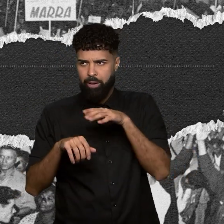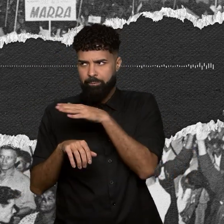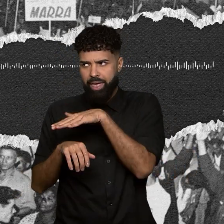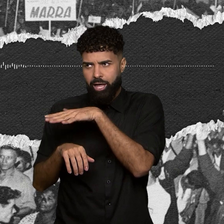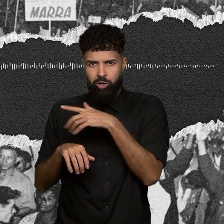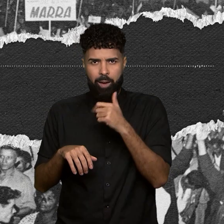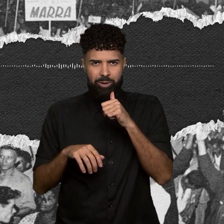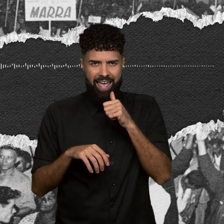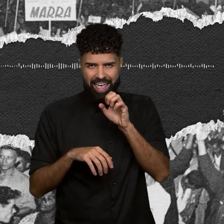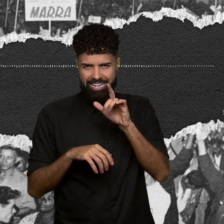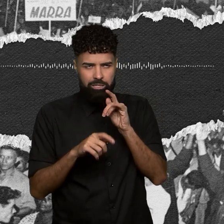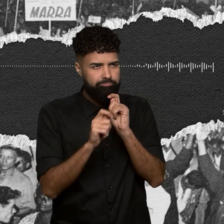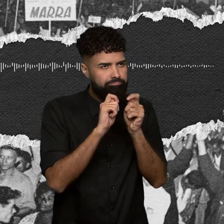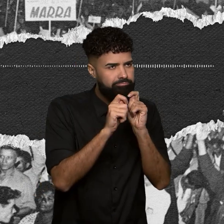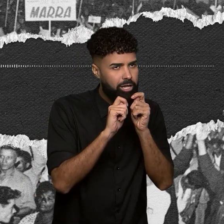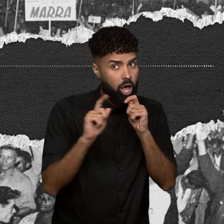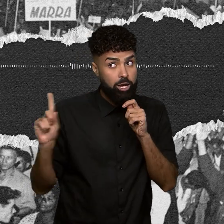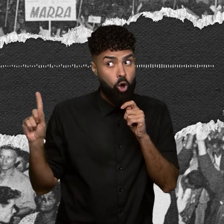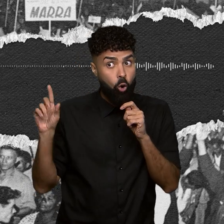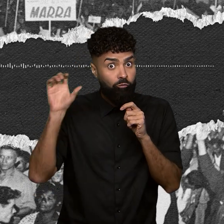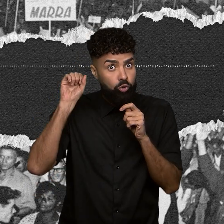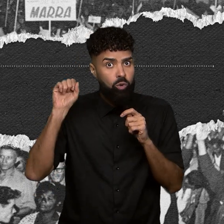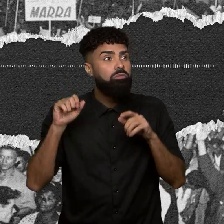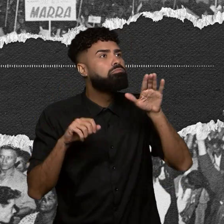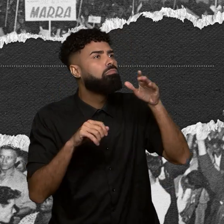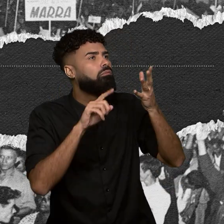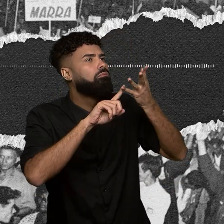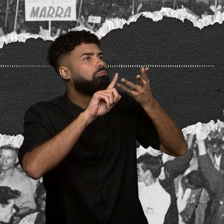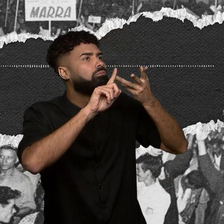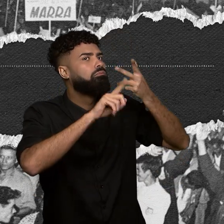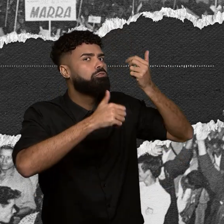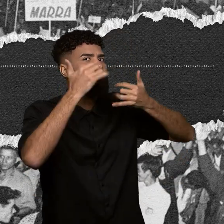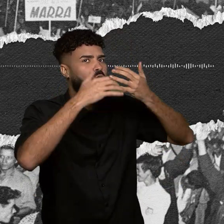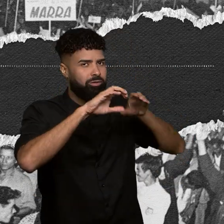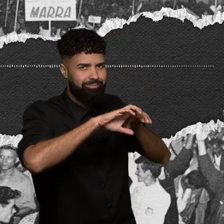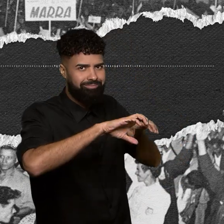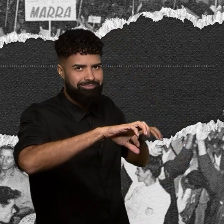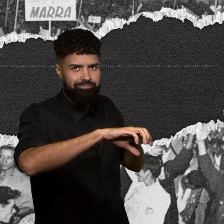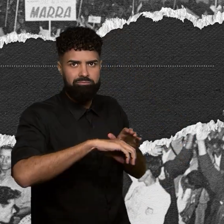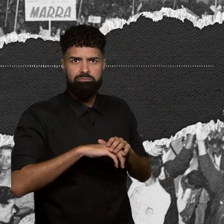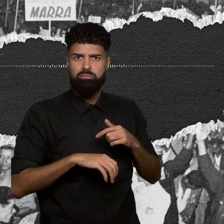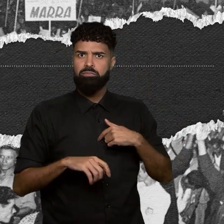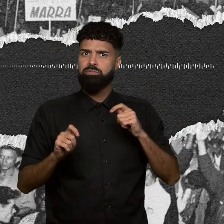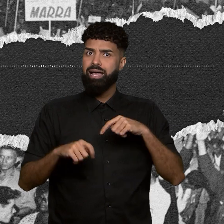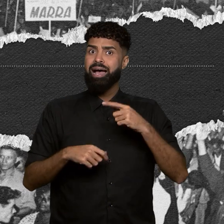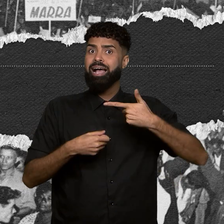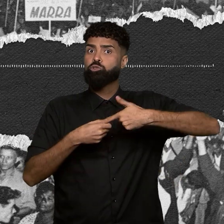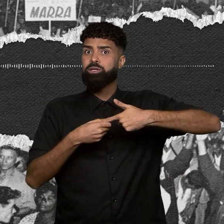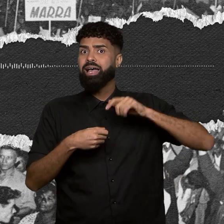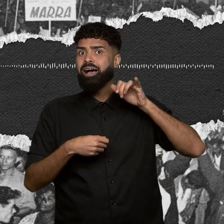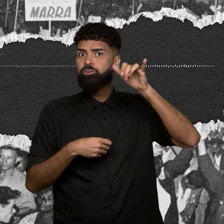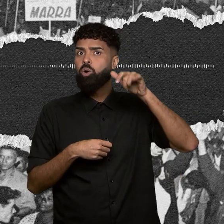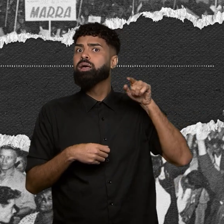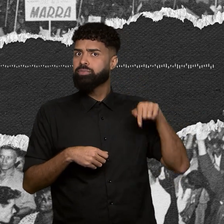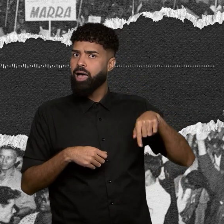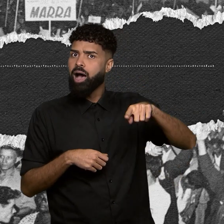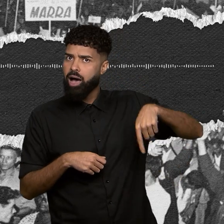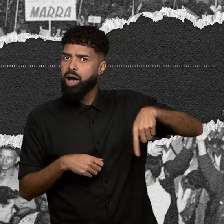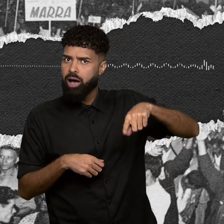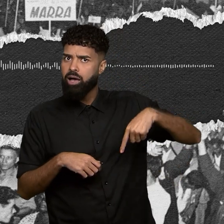aproveitou para dar mais detalhes sobre os tais dutos. Passa a gasolina do avião, passa tudo. Passa o porto. Sobe o bruto e desce. Deixa